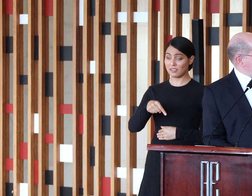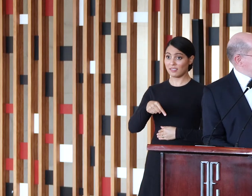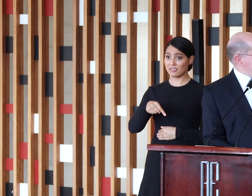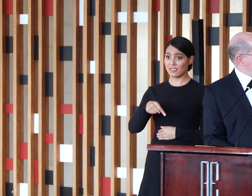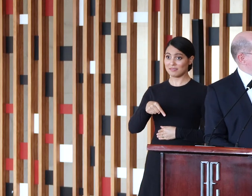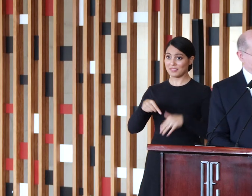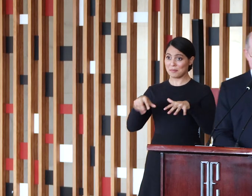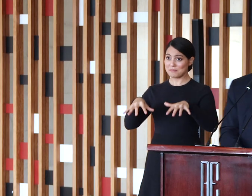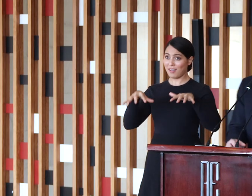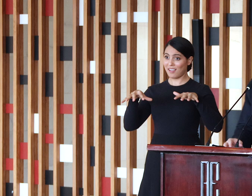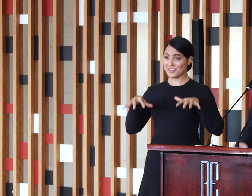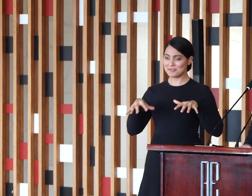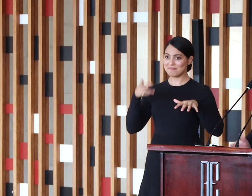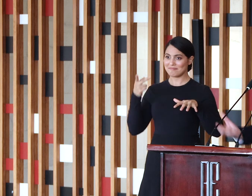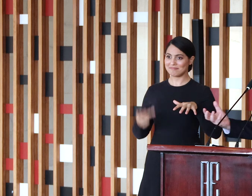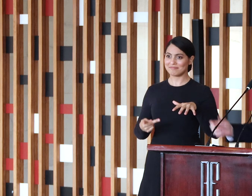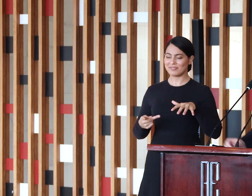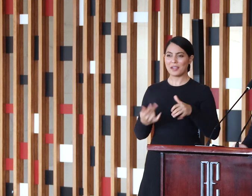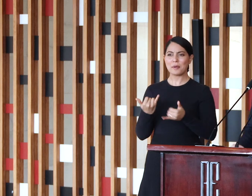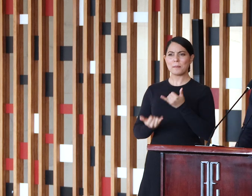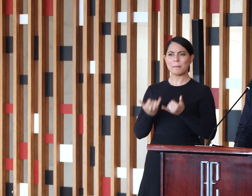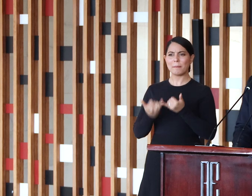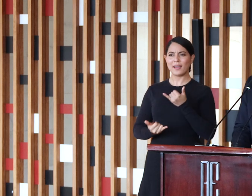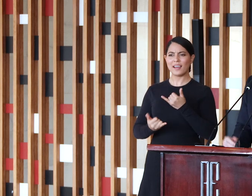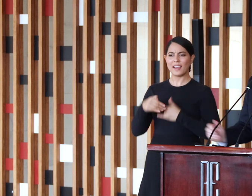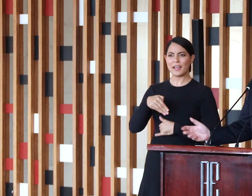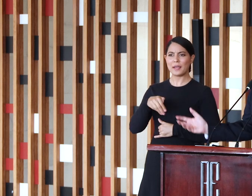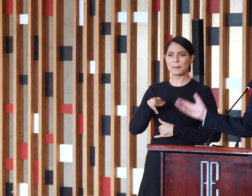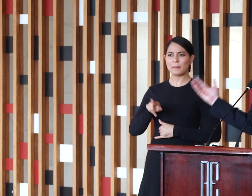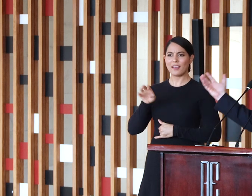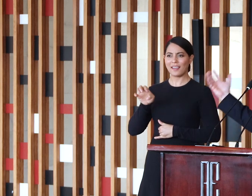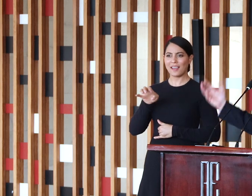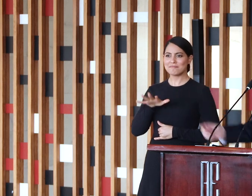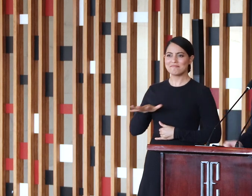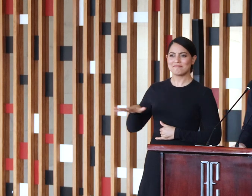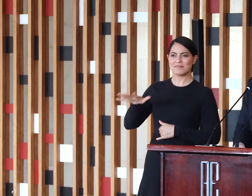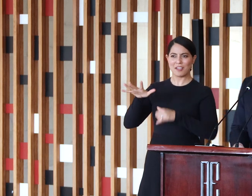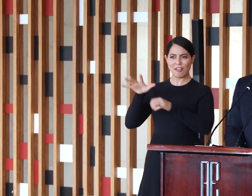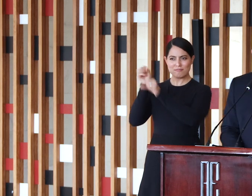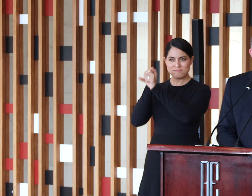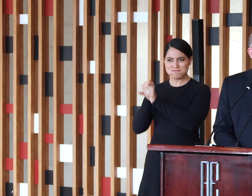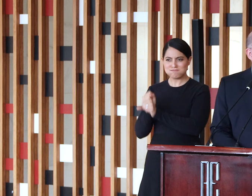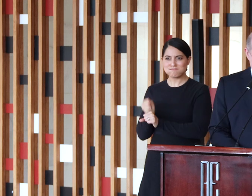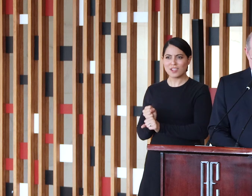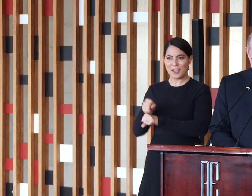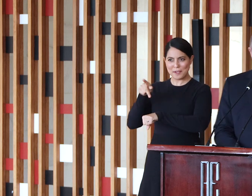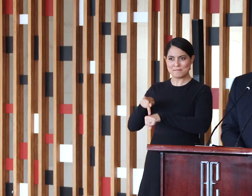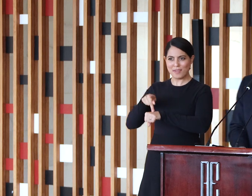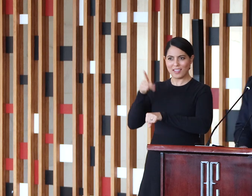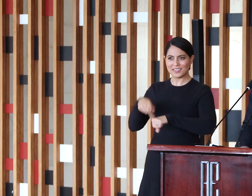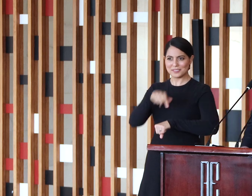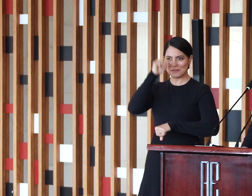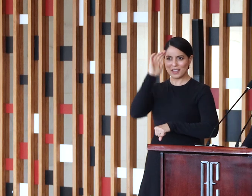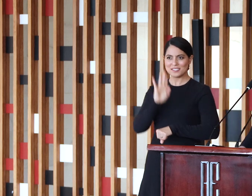dizíamos, deputado Ivair de Mello, um templo do soft power brasileiro que é solidamente edificado em pedra do Brasil.